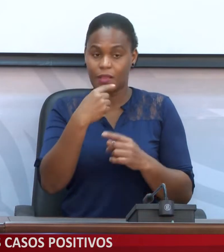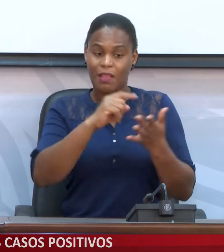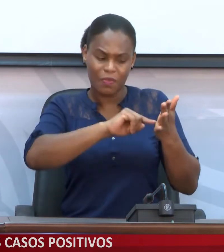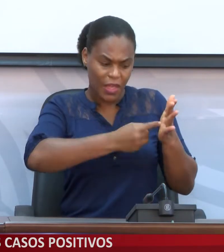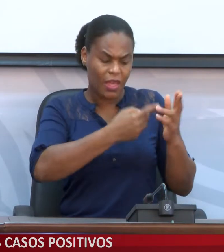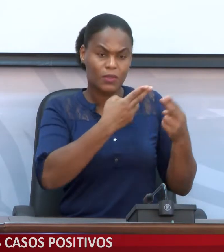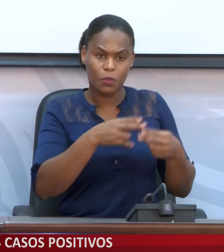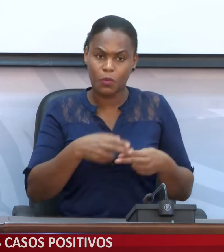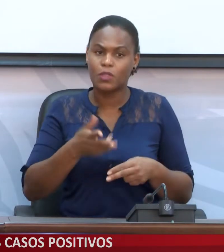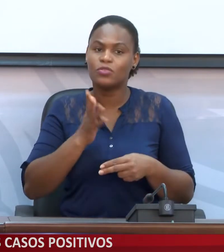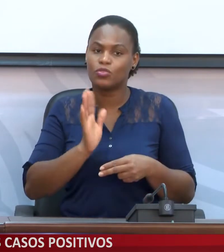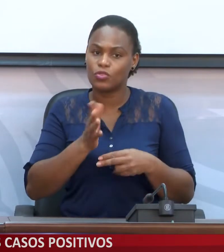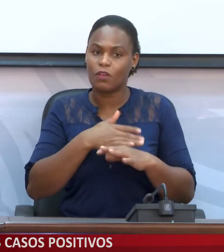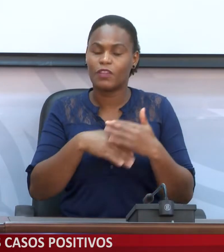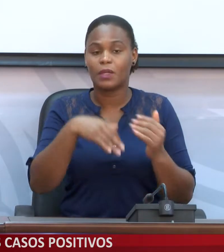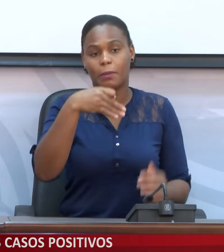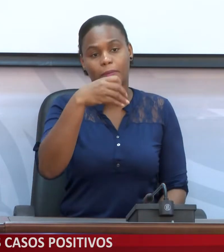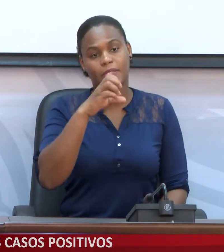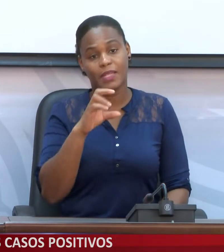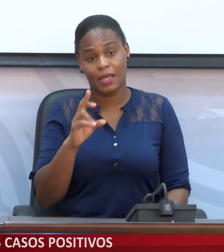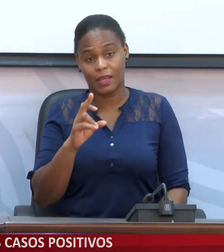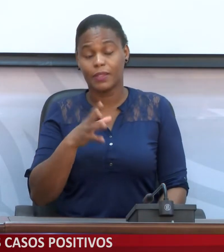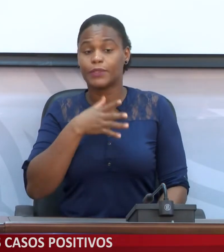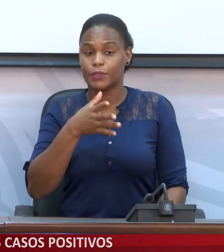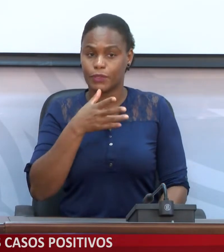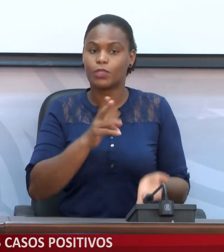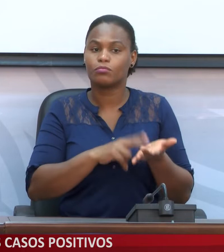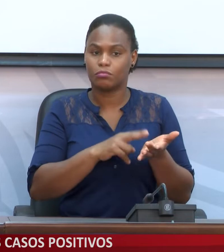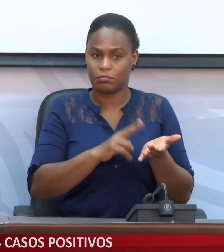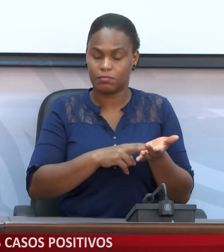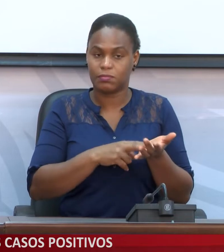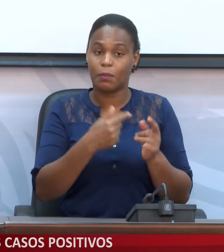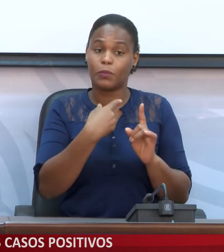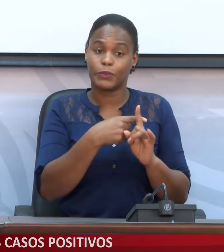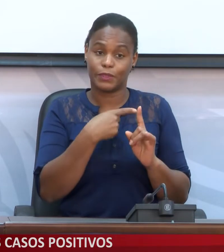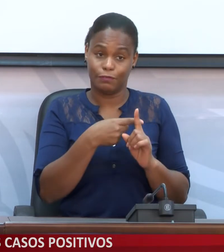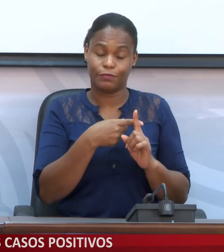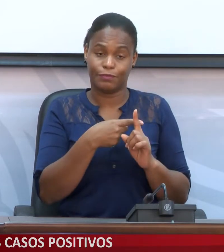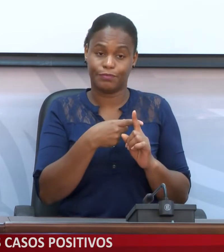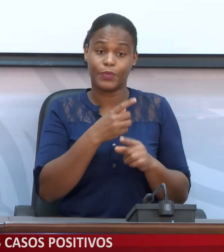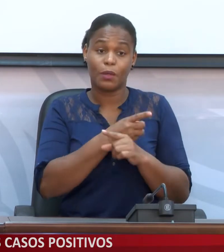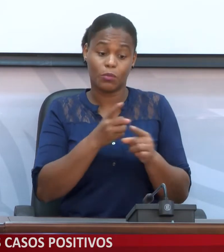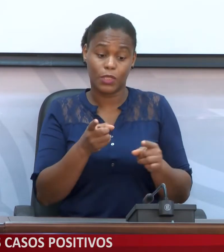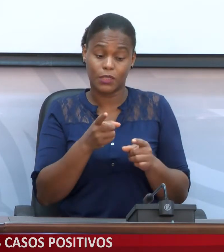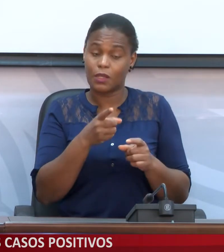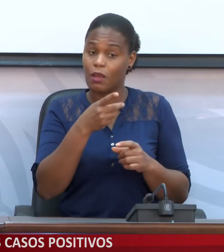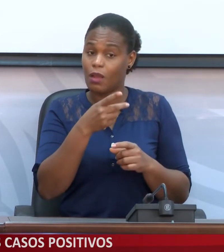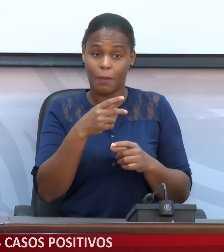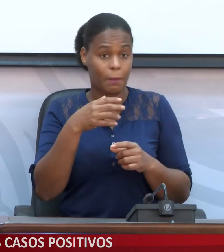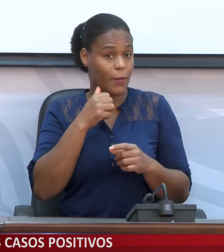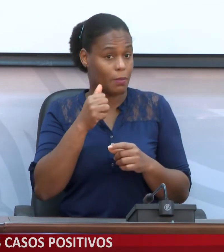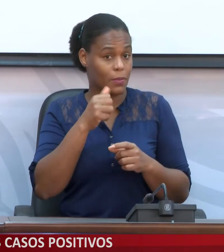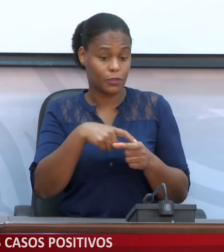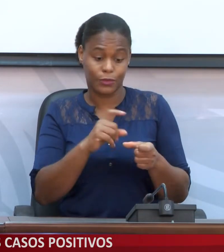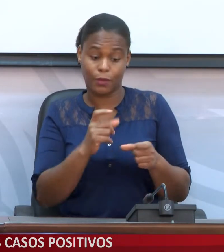testes de PCR que tinham confirmado, tinham dado positivo. Por isso é que não saiu, ainda não saiu,